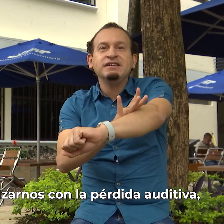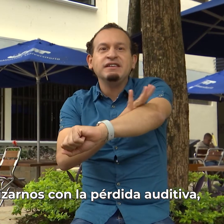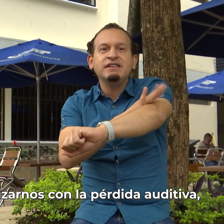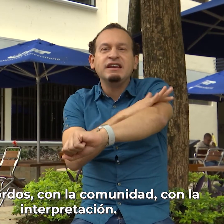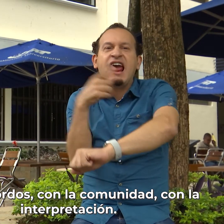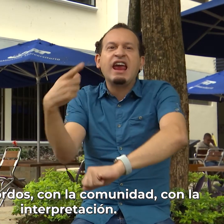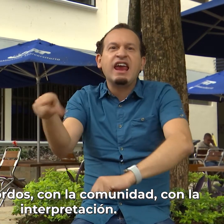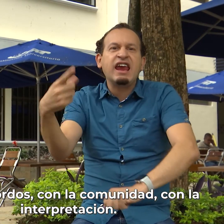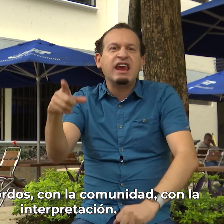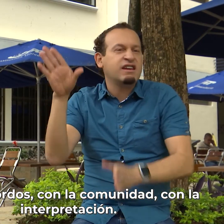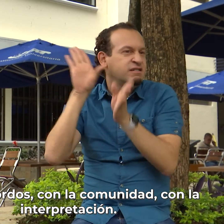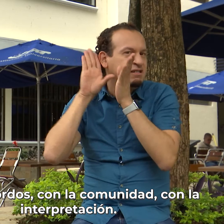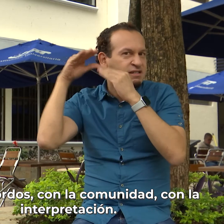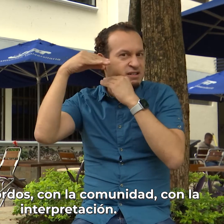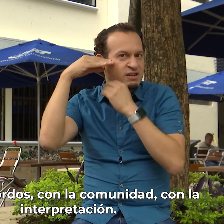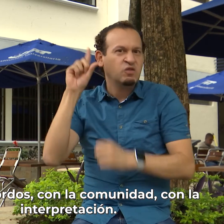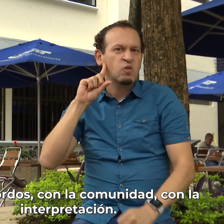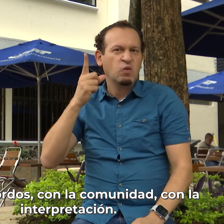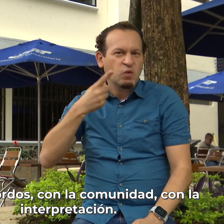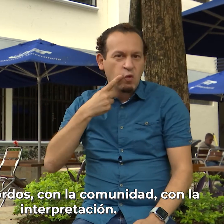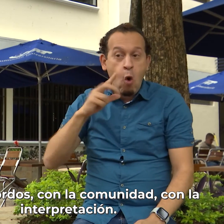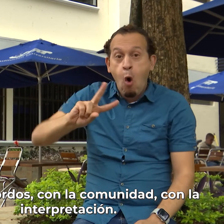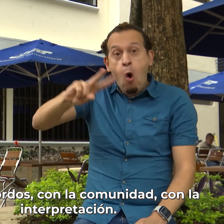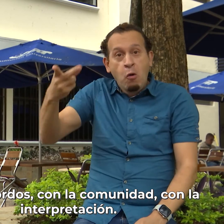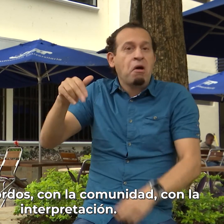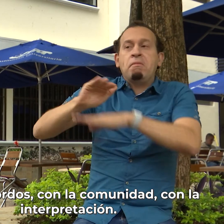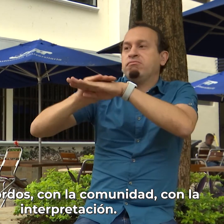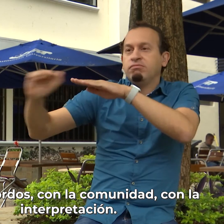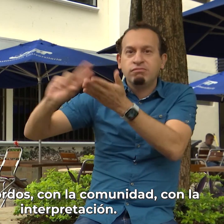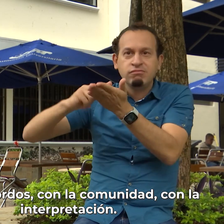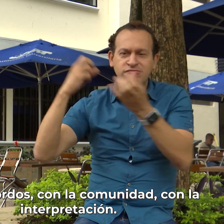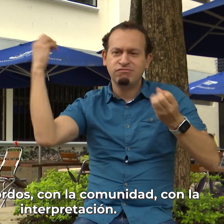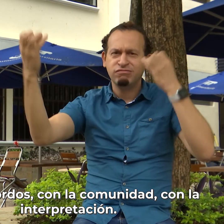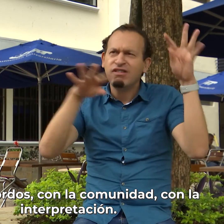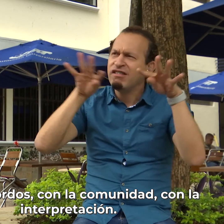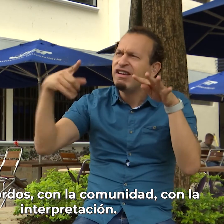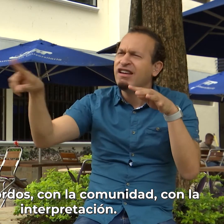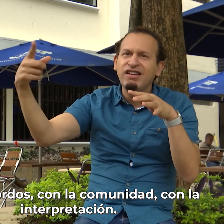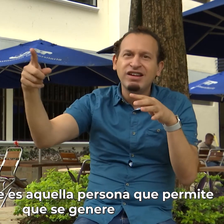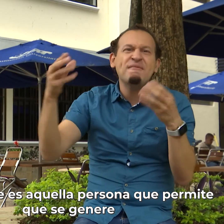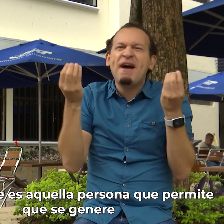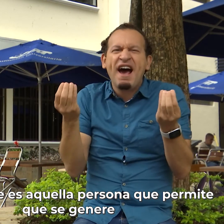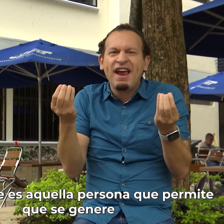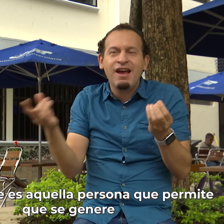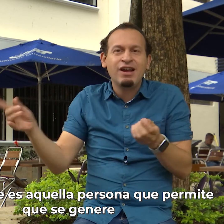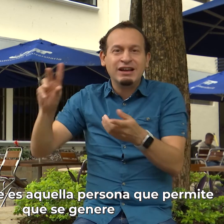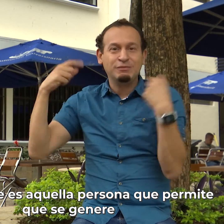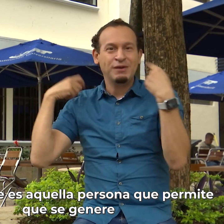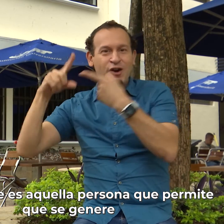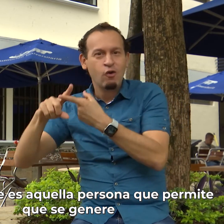con los sordos con la comunidad con la interpretación el intérprete es aquella persona que